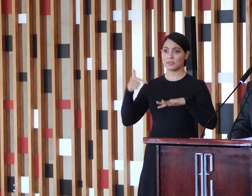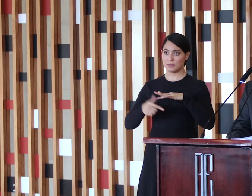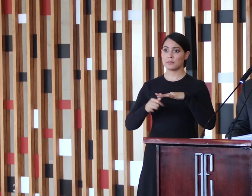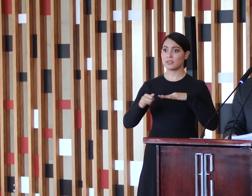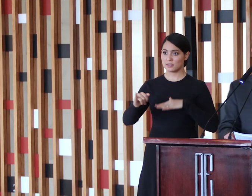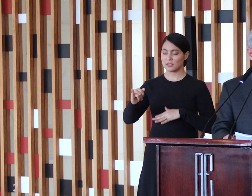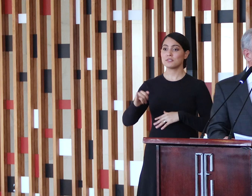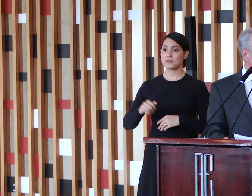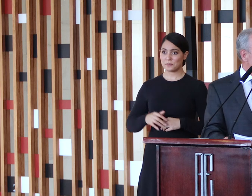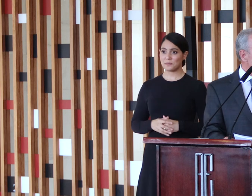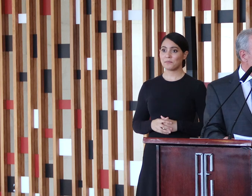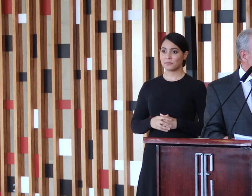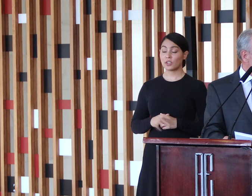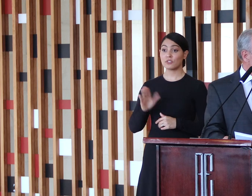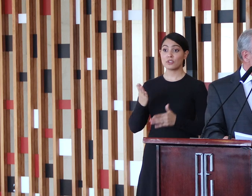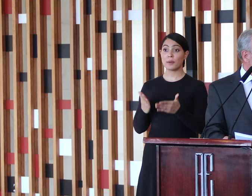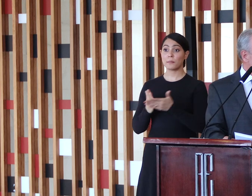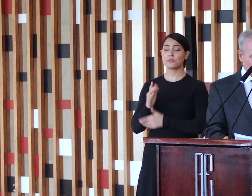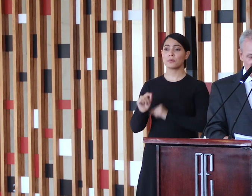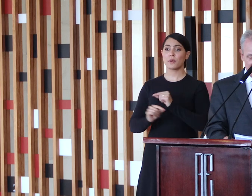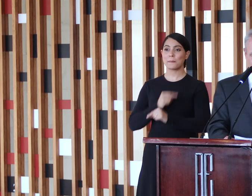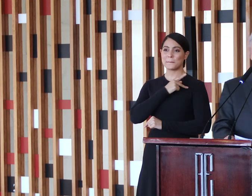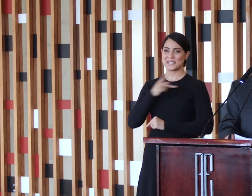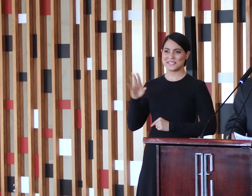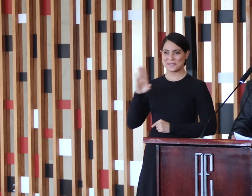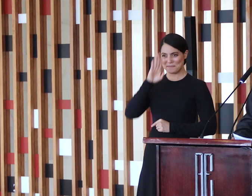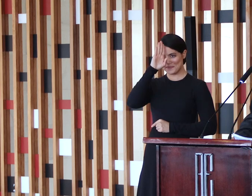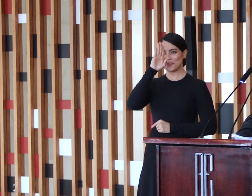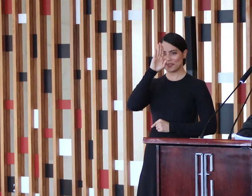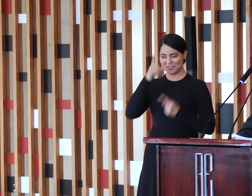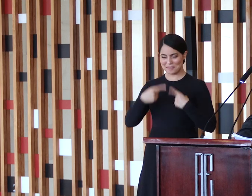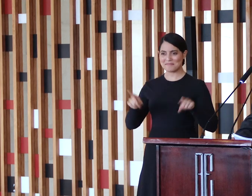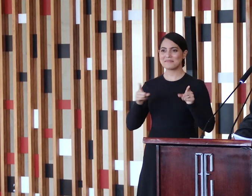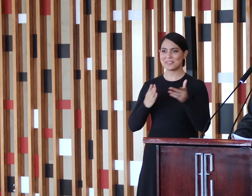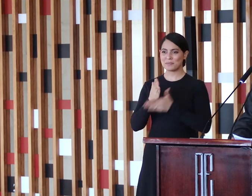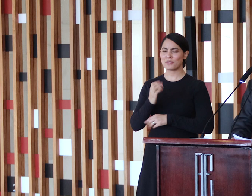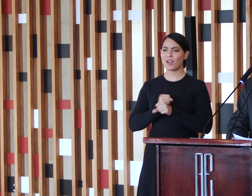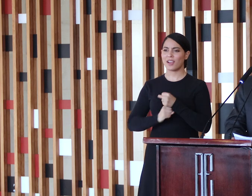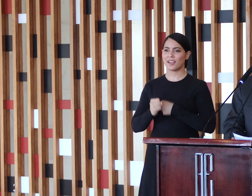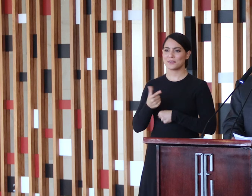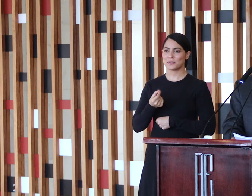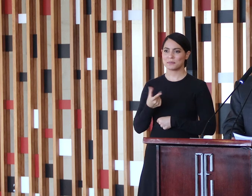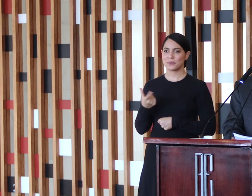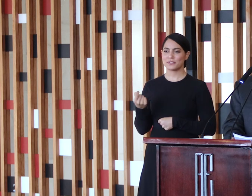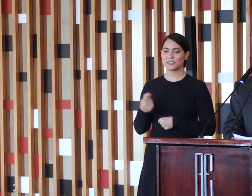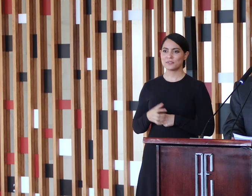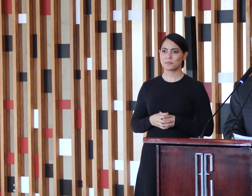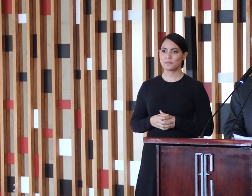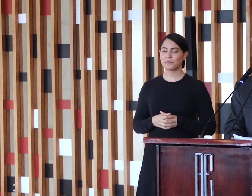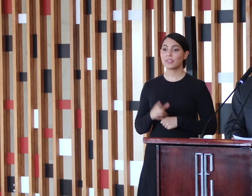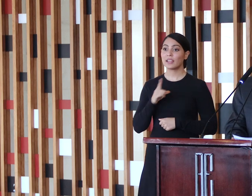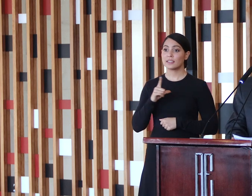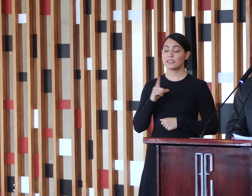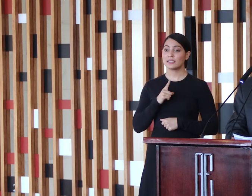e aprovado e lançado pelo presidente Bolsonaro em 2020. Dentre as mais de